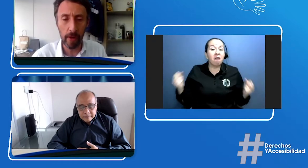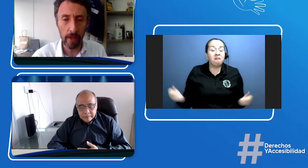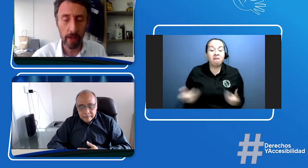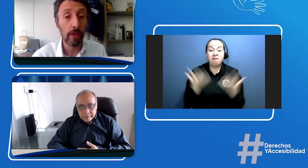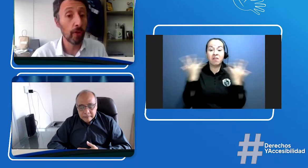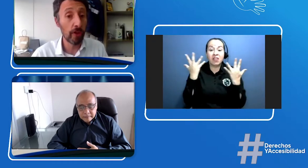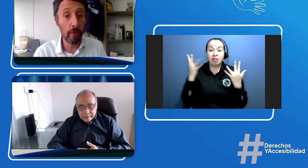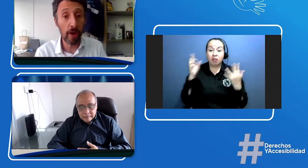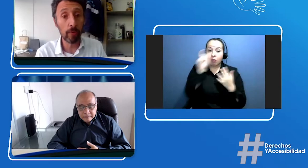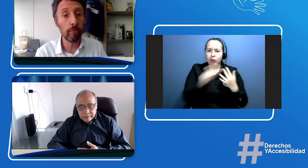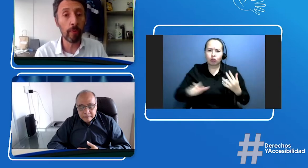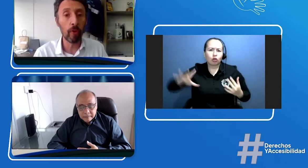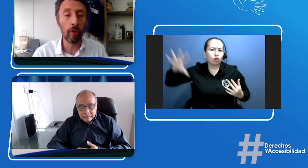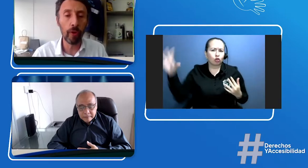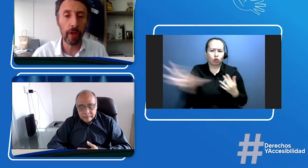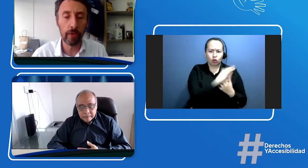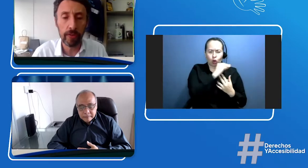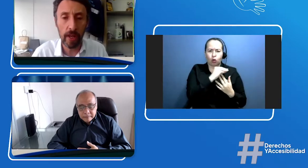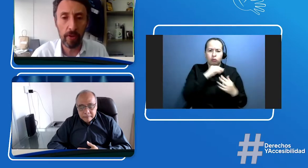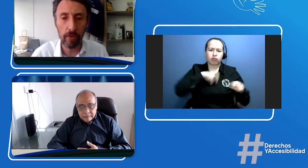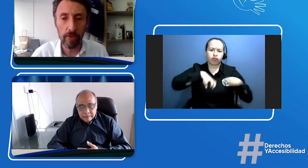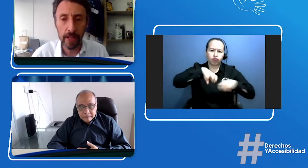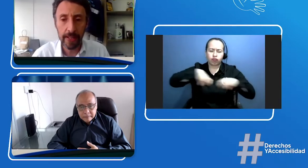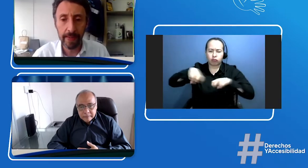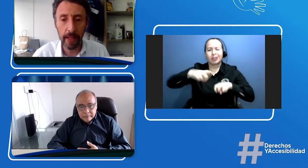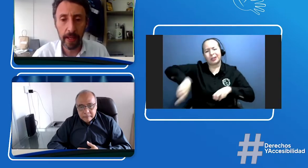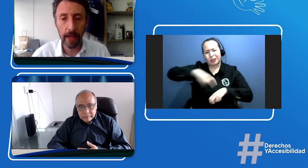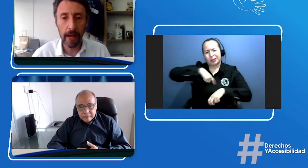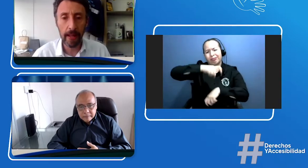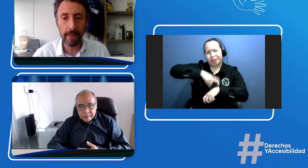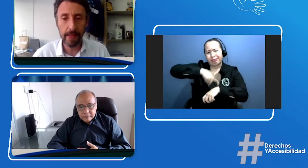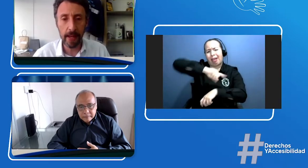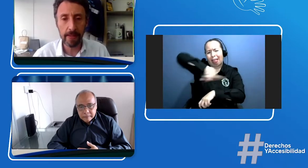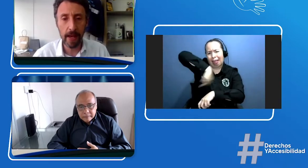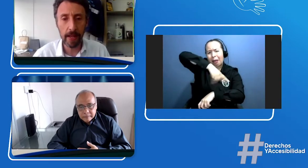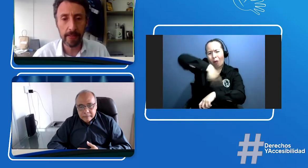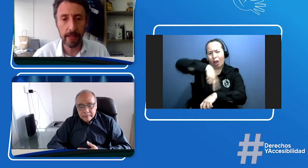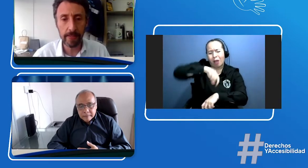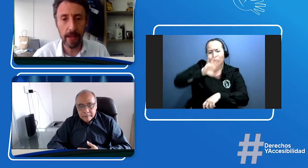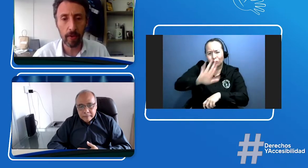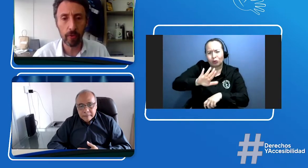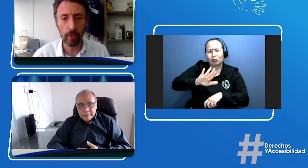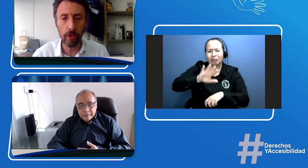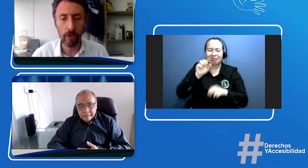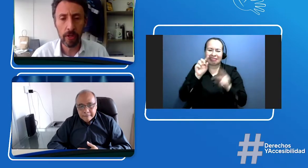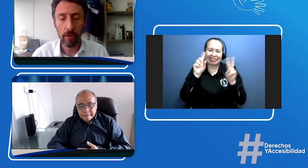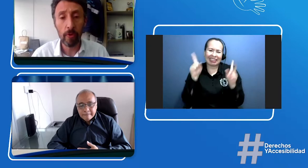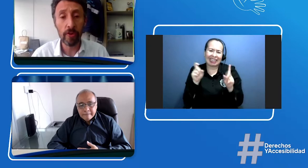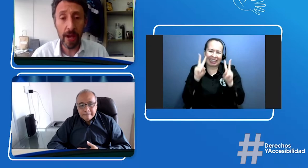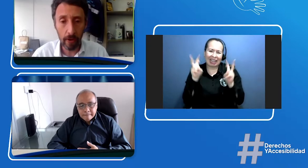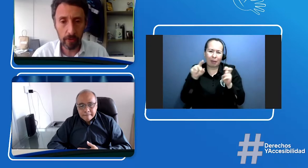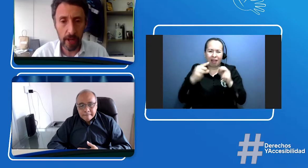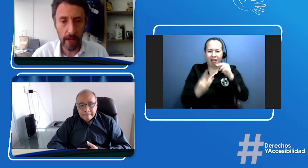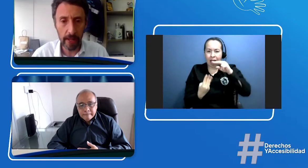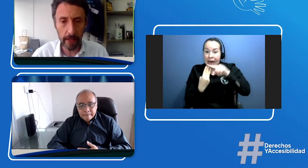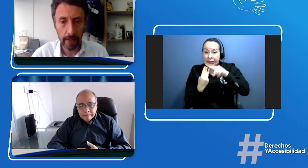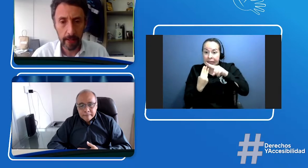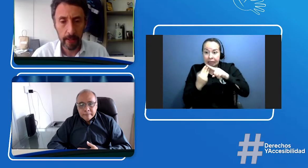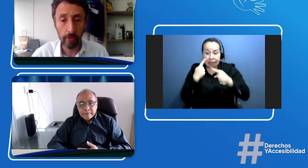Nos demoramos un poco en los términos de garantizar esa licencia de conducción, pero ya hoy es una realidad. Es una